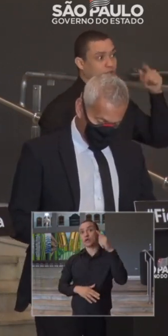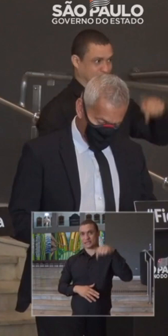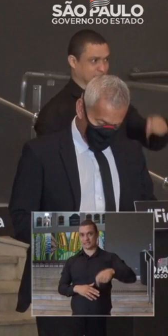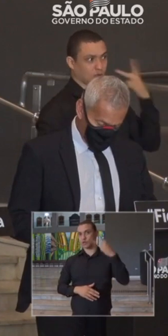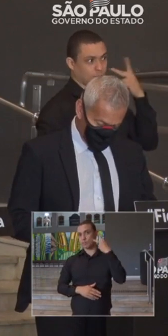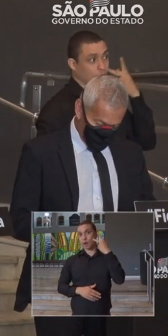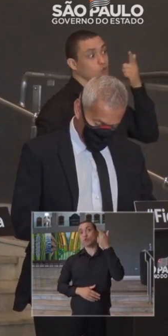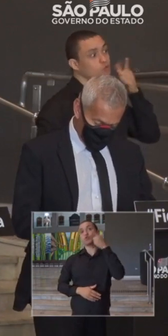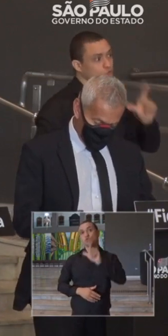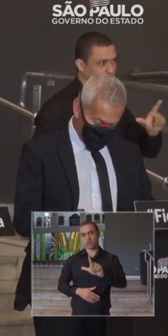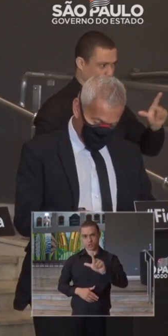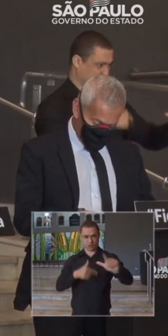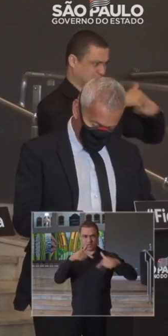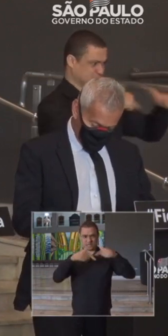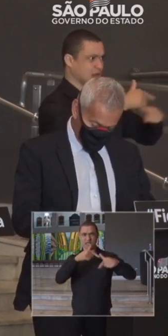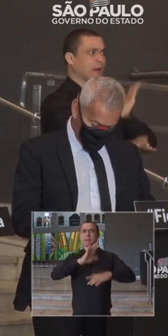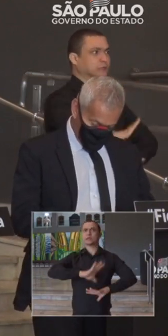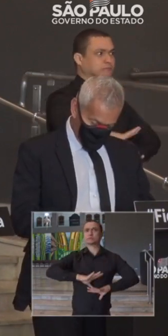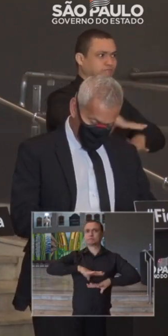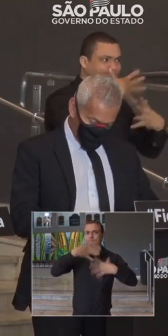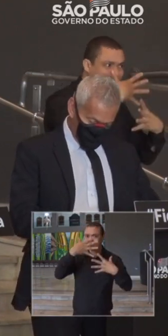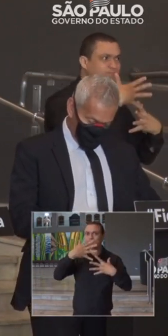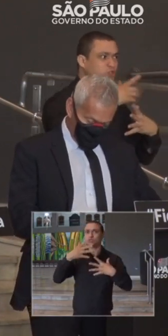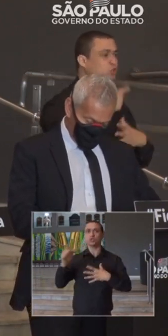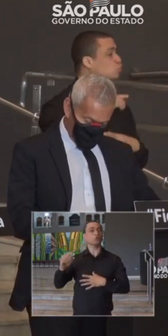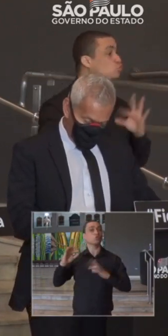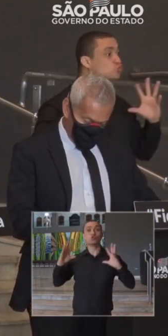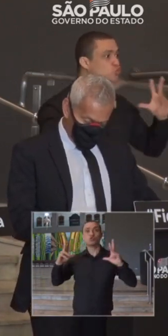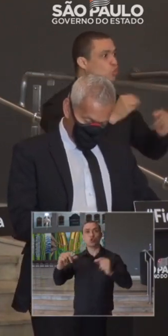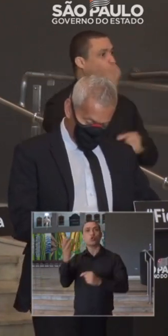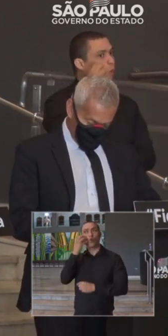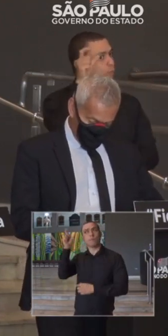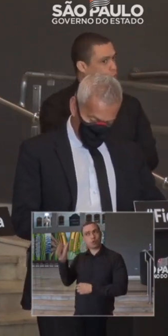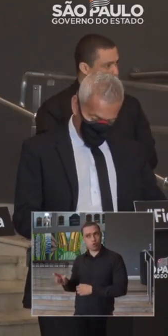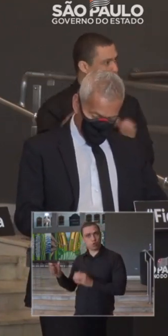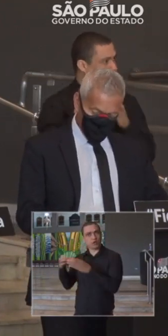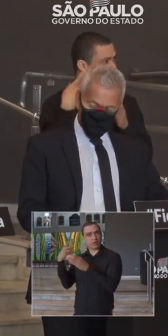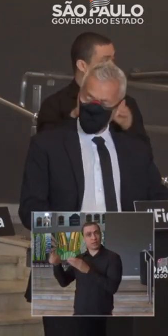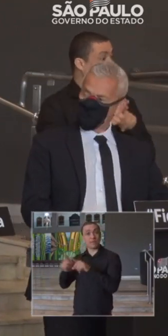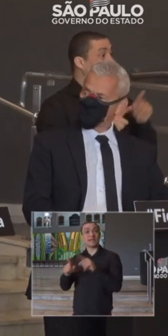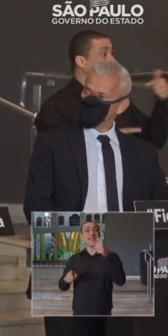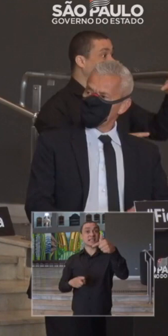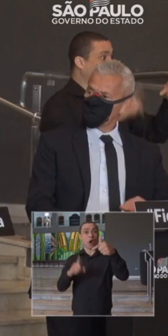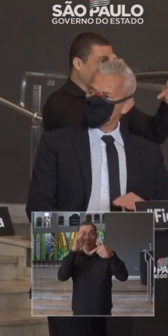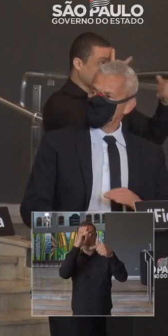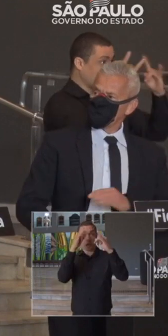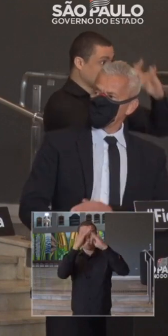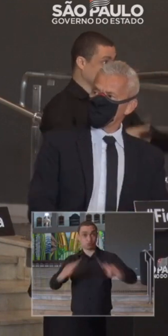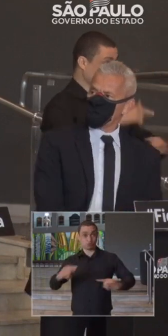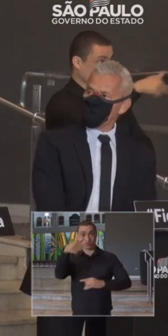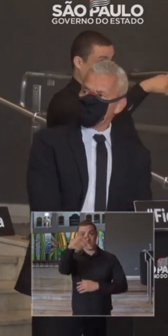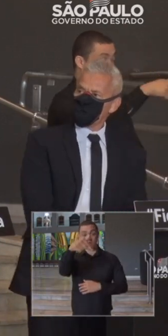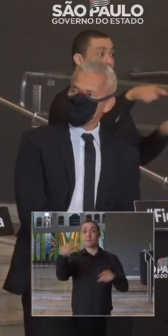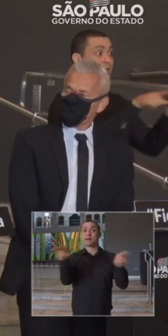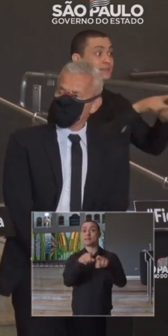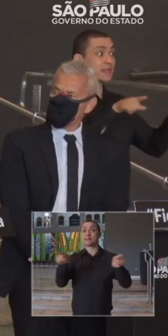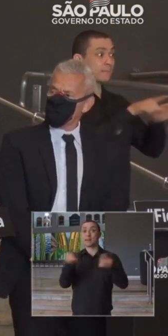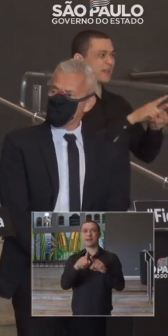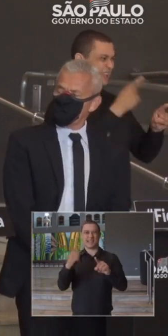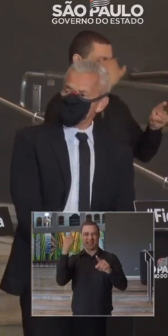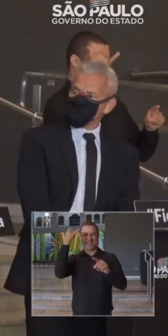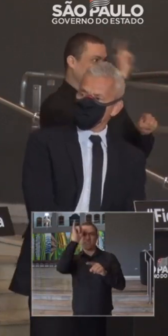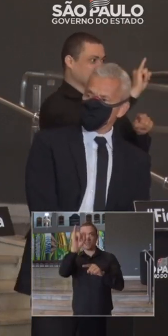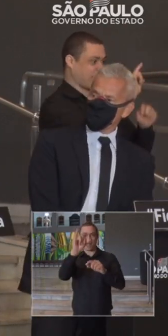São Paulo, esse trabalho heróico feito pelo Bruno e por toda a sua equipe, sete hospitais, mas também a frear o